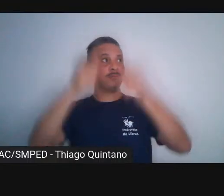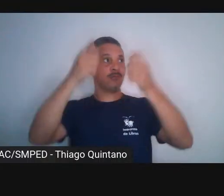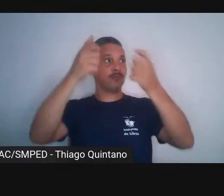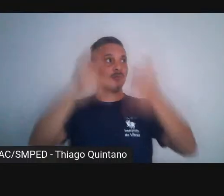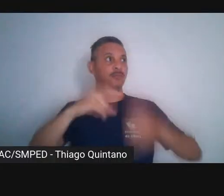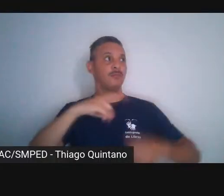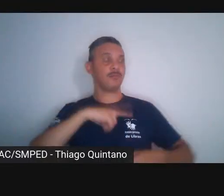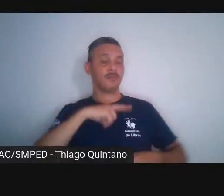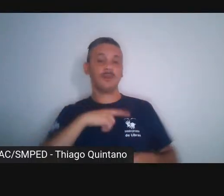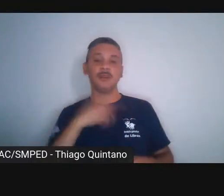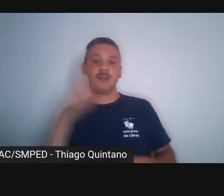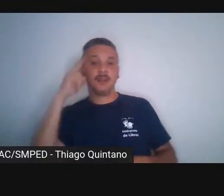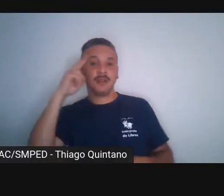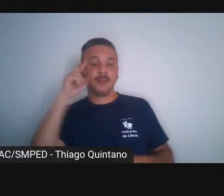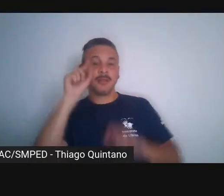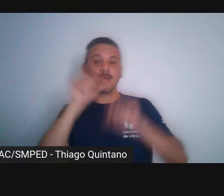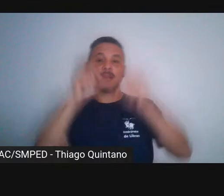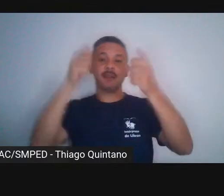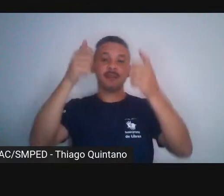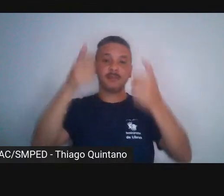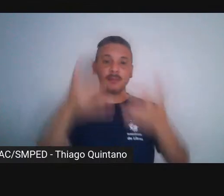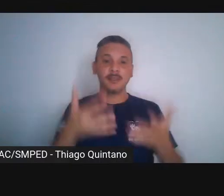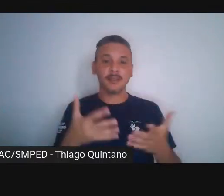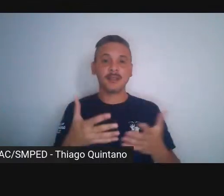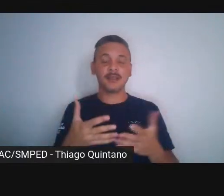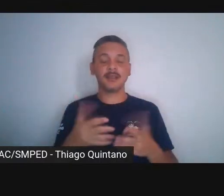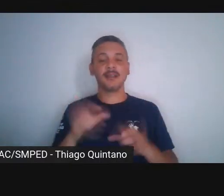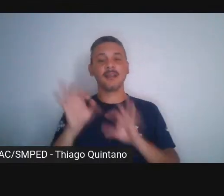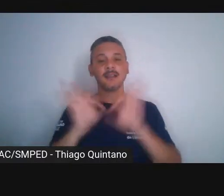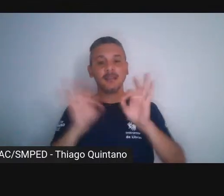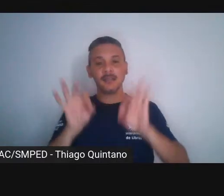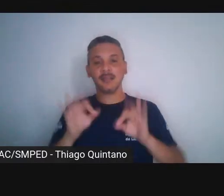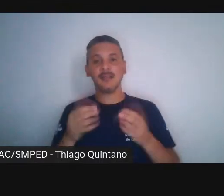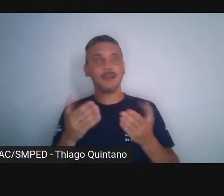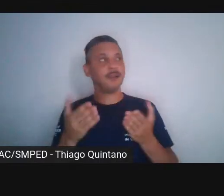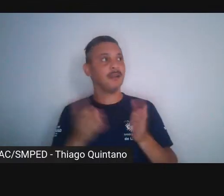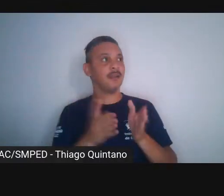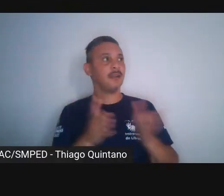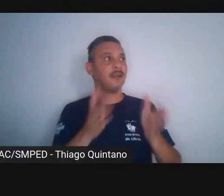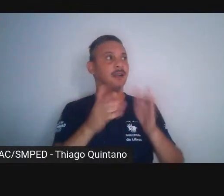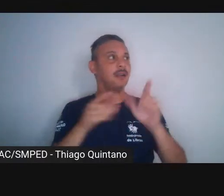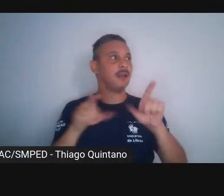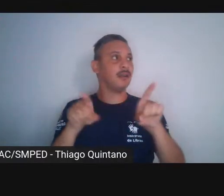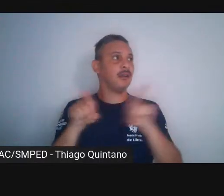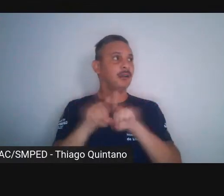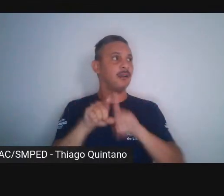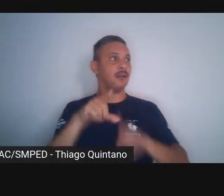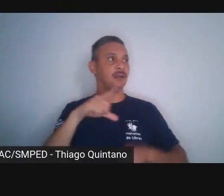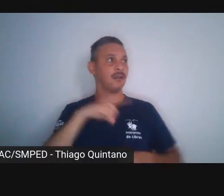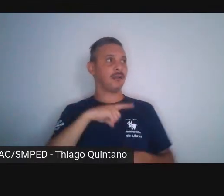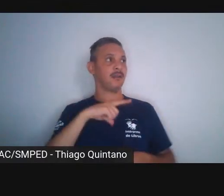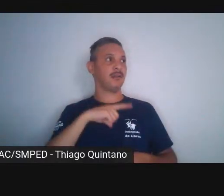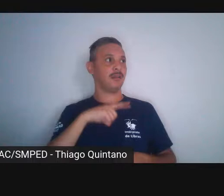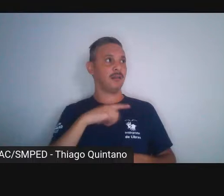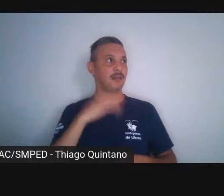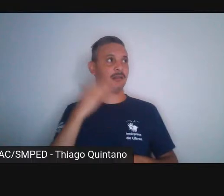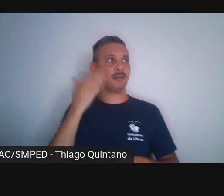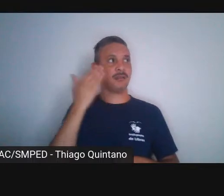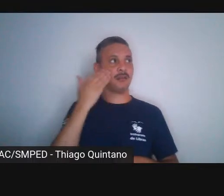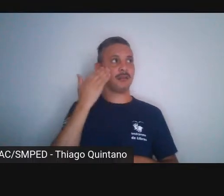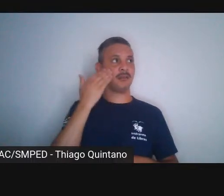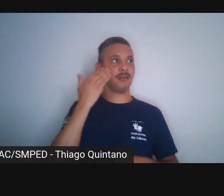lembrando que tanto a exposição como o texto que provocou e